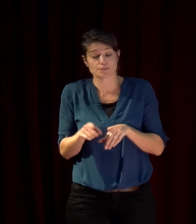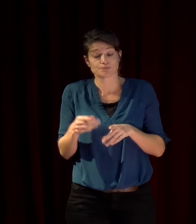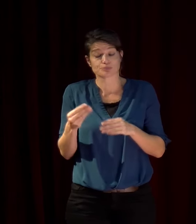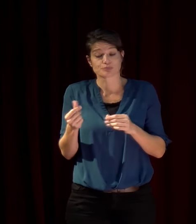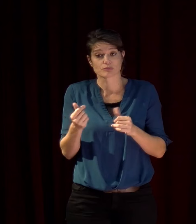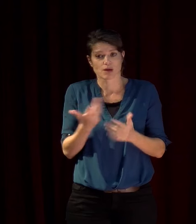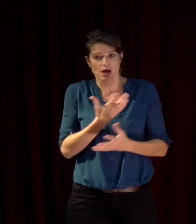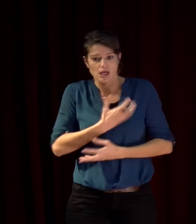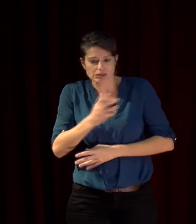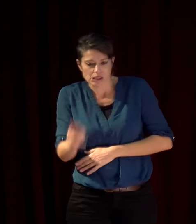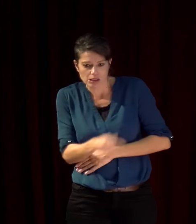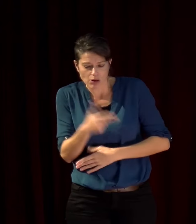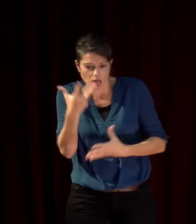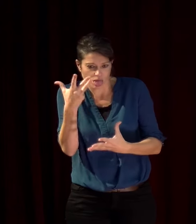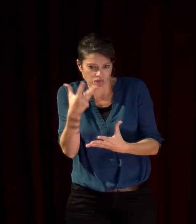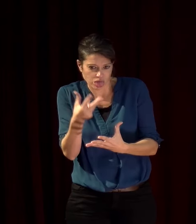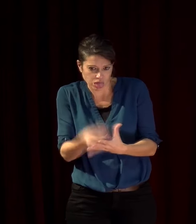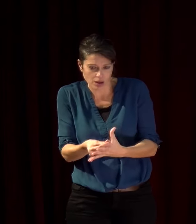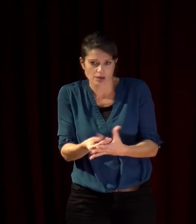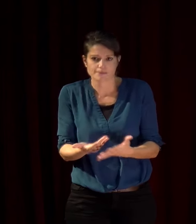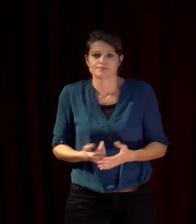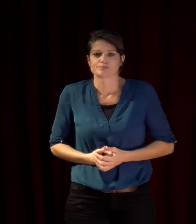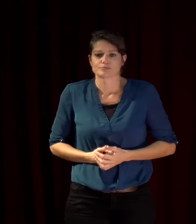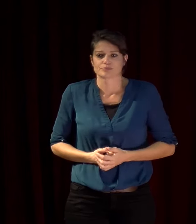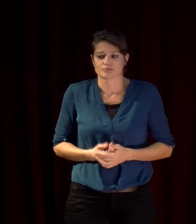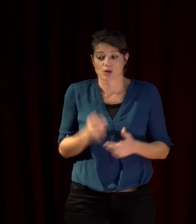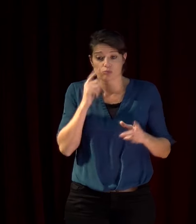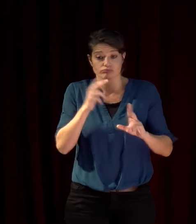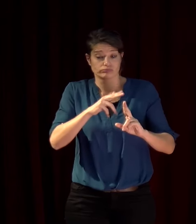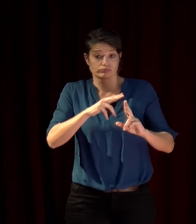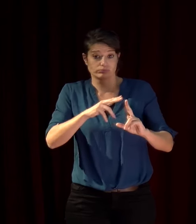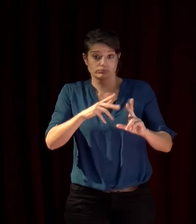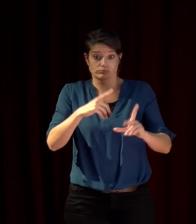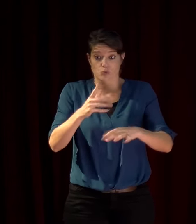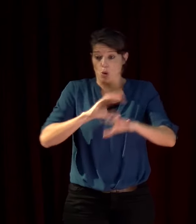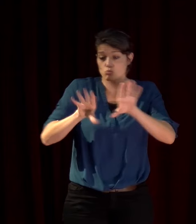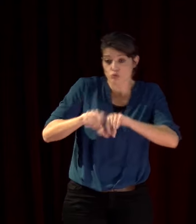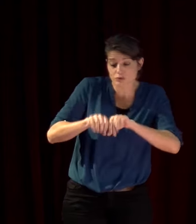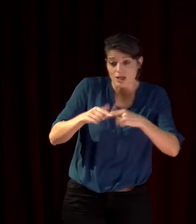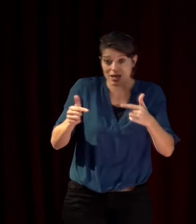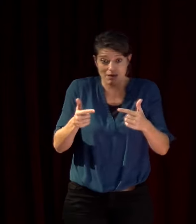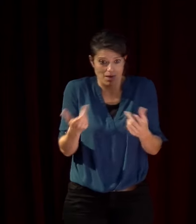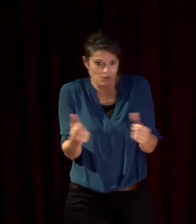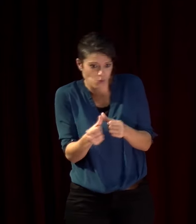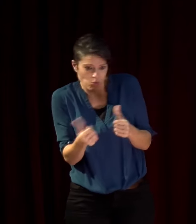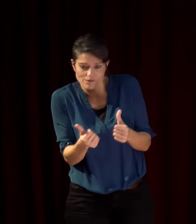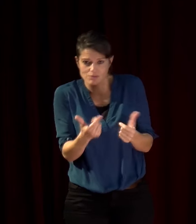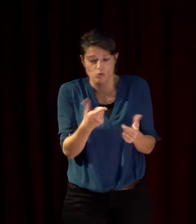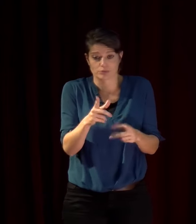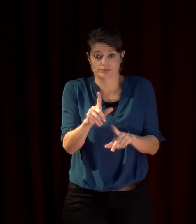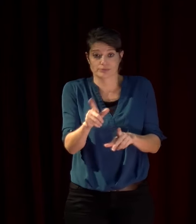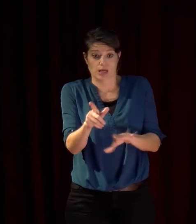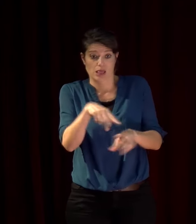richesses naturelles pour que les usines tournent donc nous sommes à un tournant de l'histoire humaine